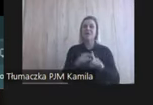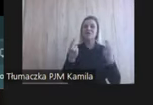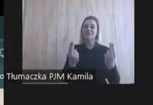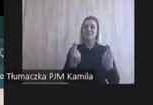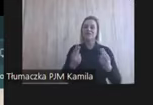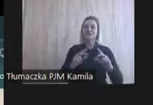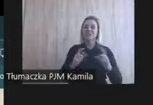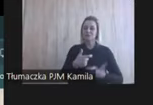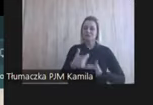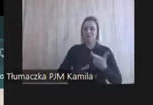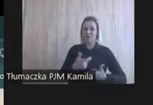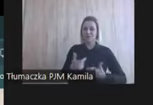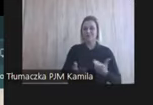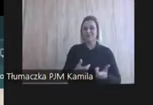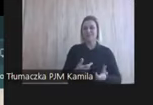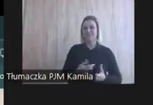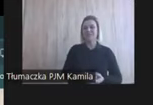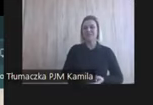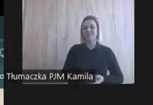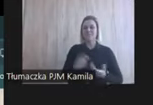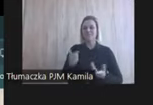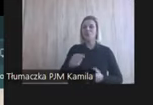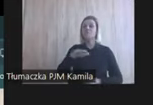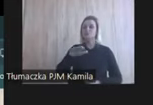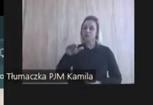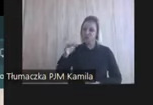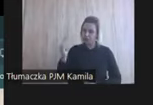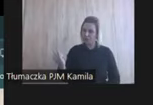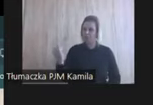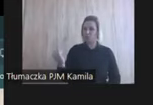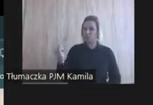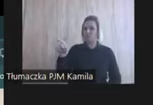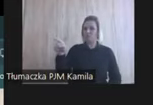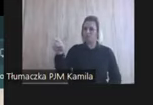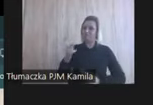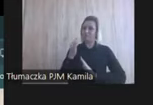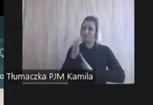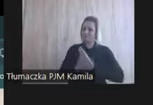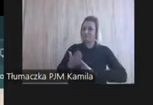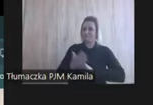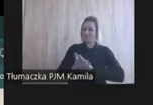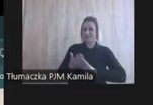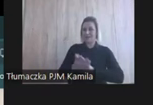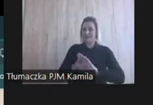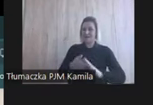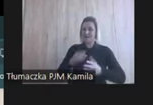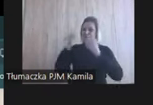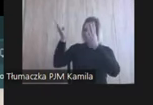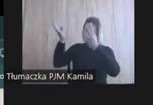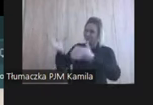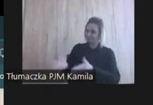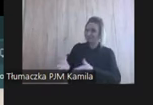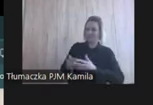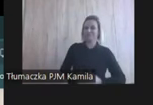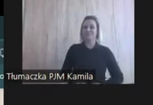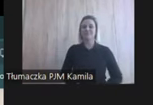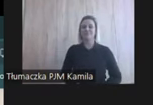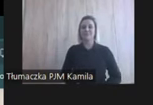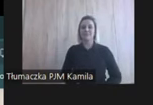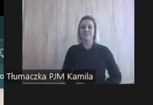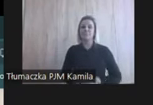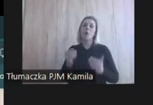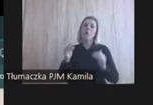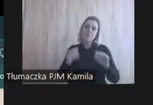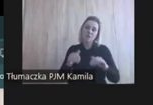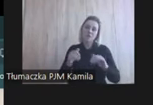to, żeby to było dziecko, żeby był model właściwy. Bo wiecie, można było